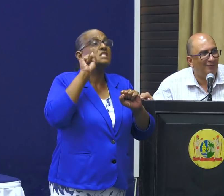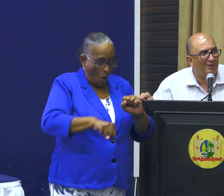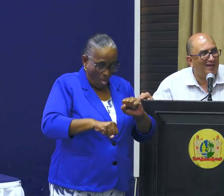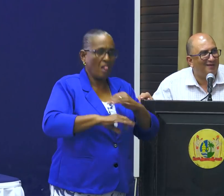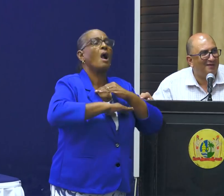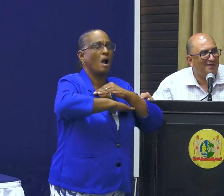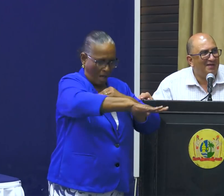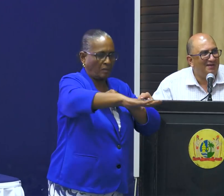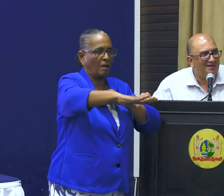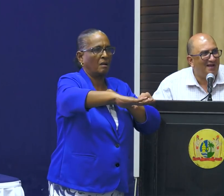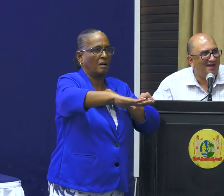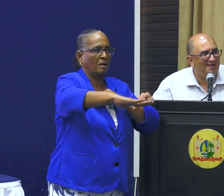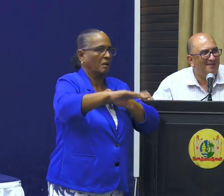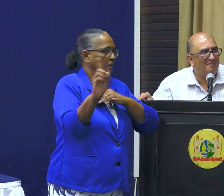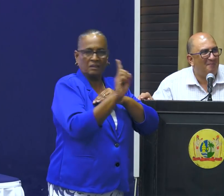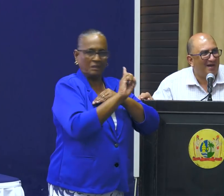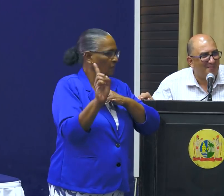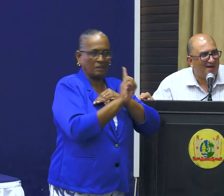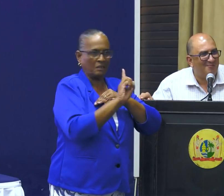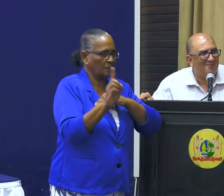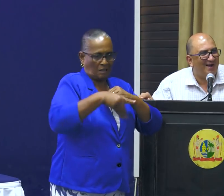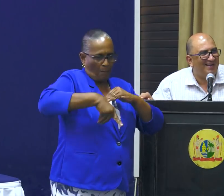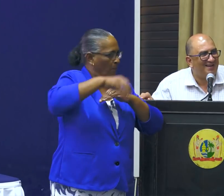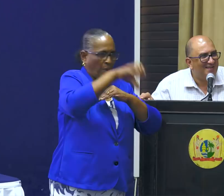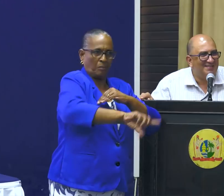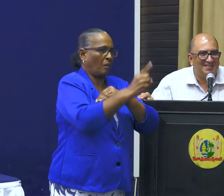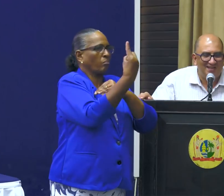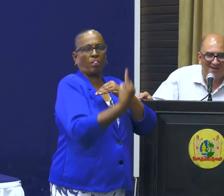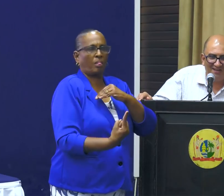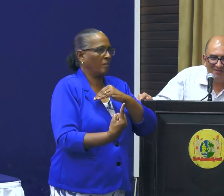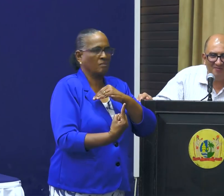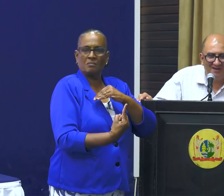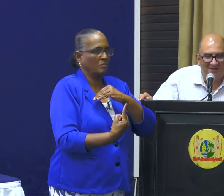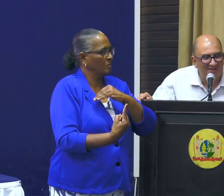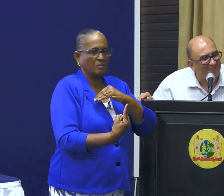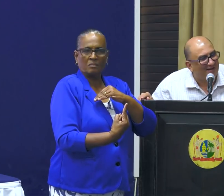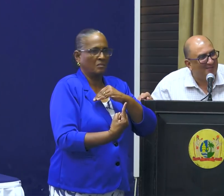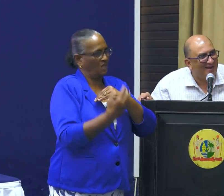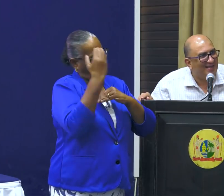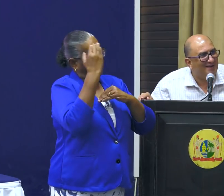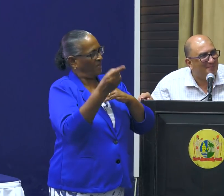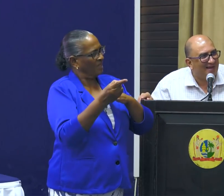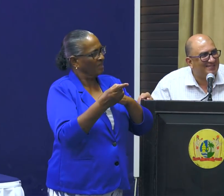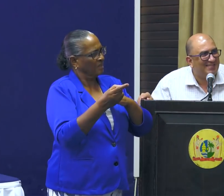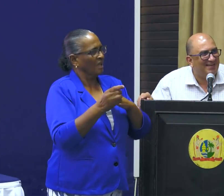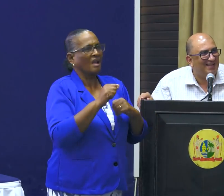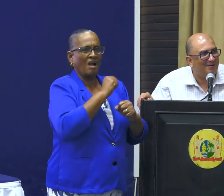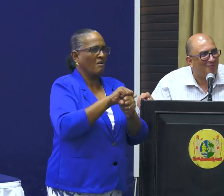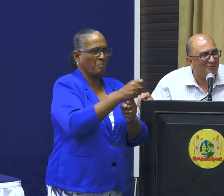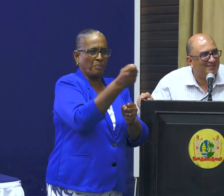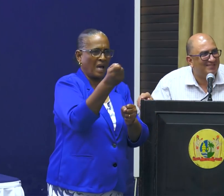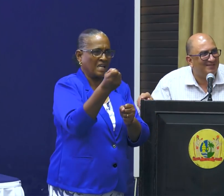landelijk. We denken niet aan Paramaribo alleen. Zeker, u weet, vaker ben ik in de